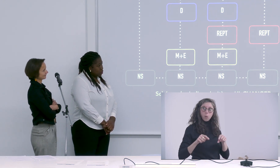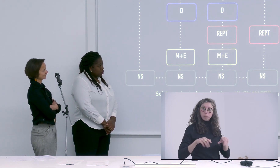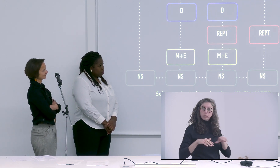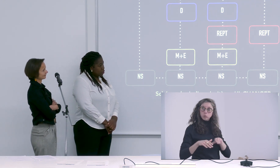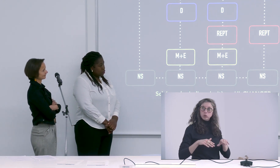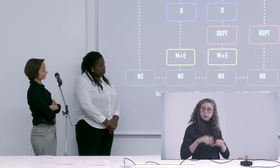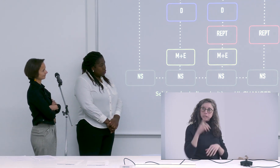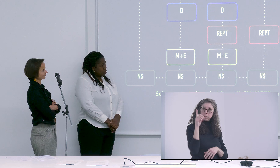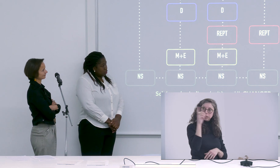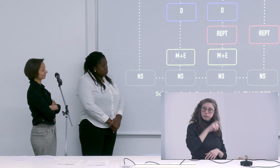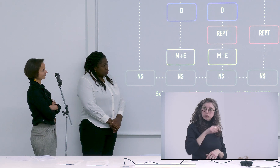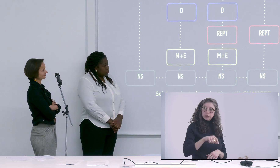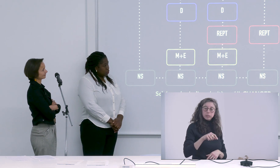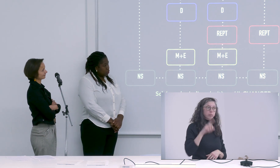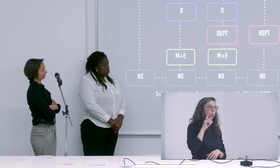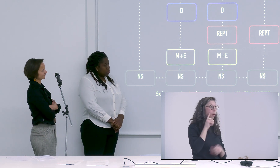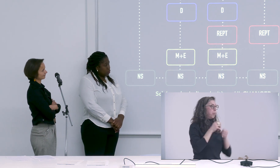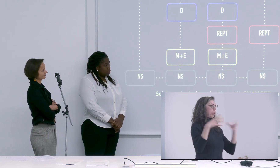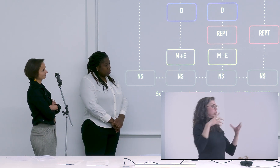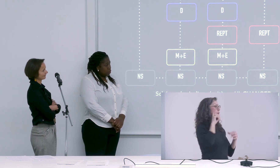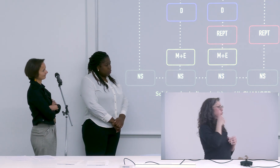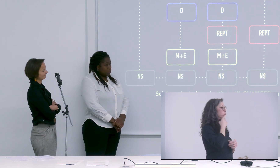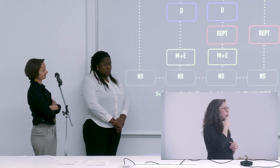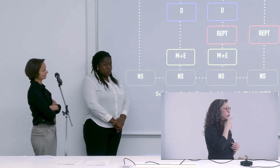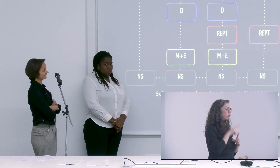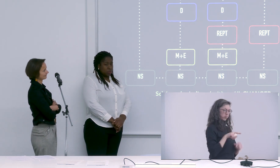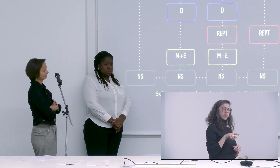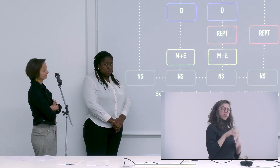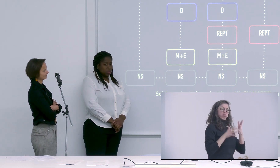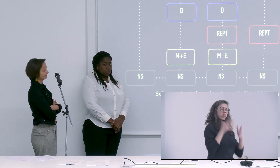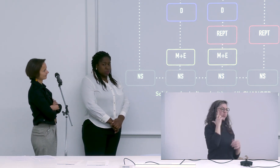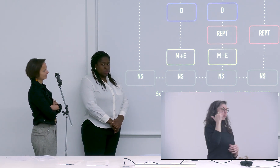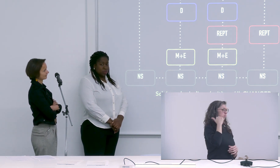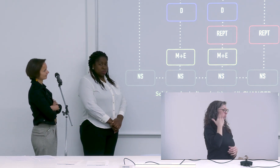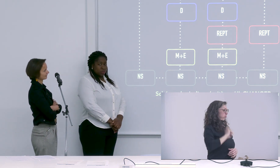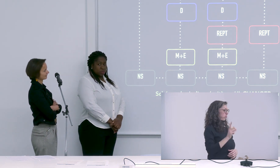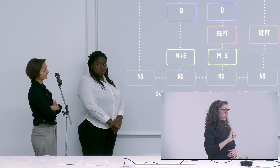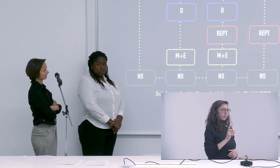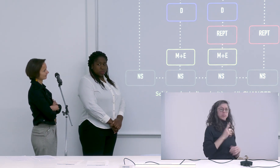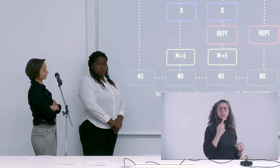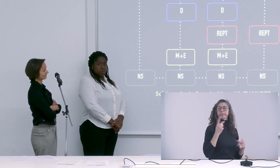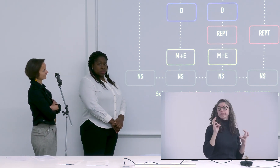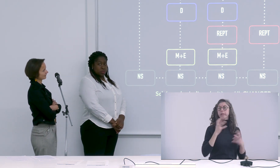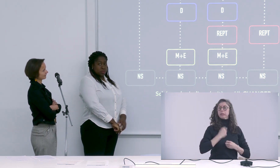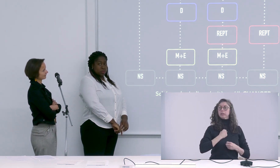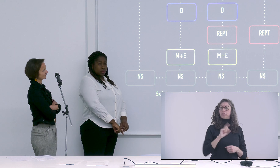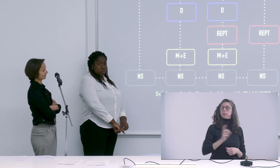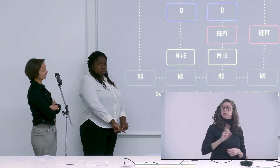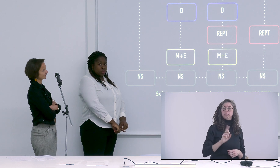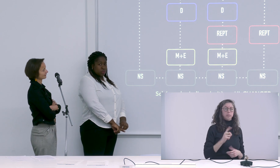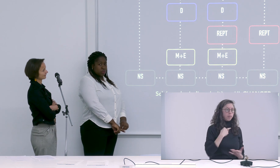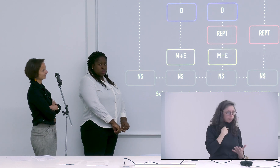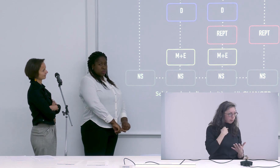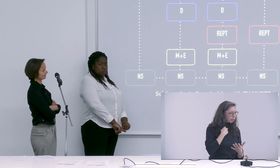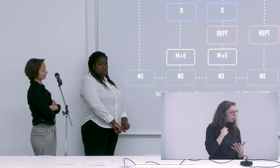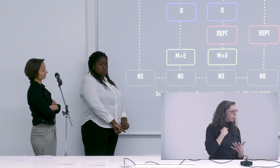et cette expérimentation était assez compliquée puisque la majorité des sourds vont tiquer vont dire non ça c'est pas un signe